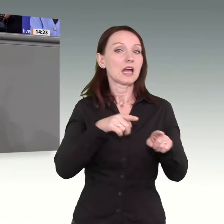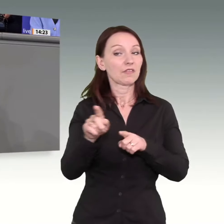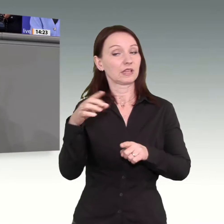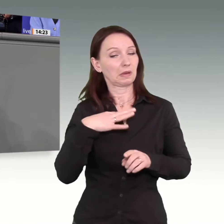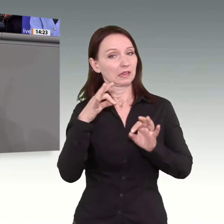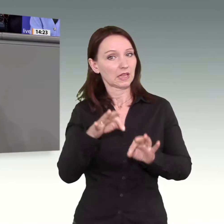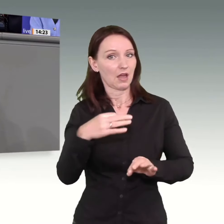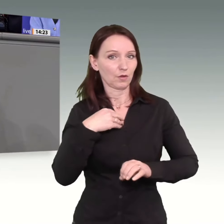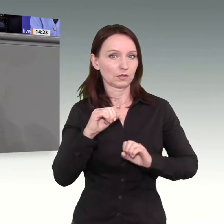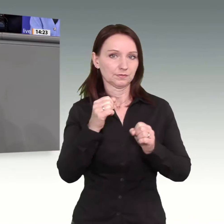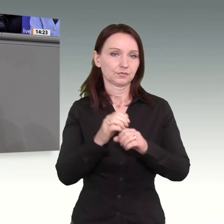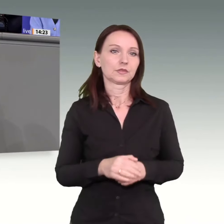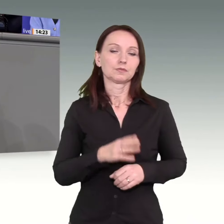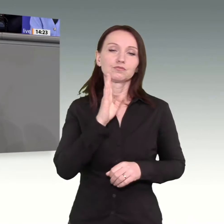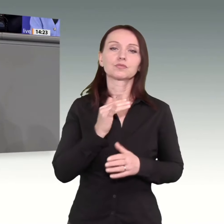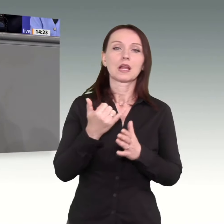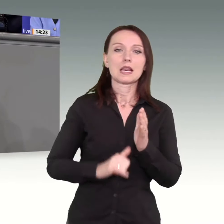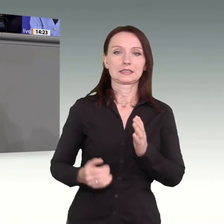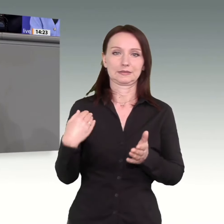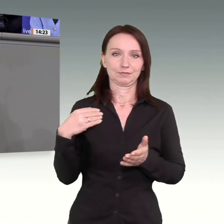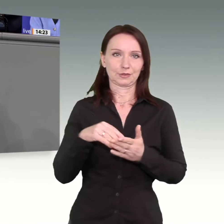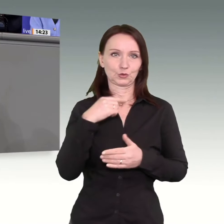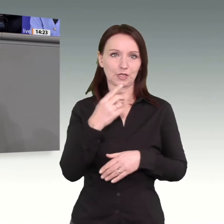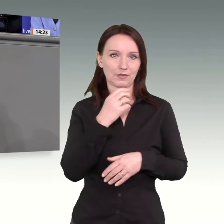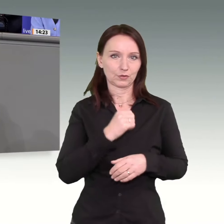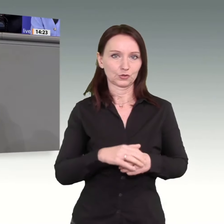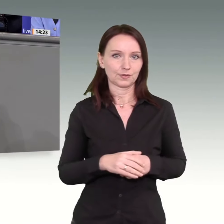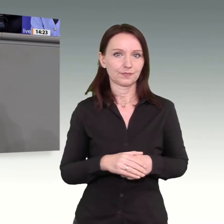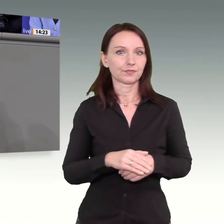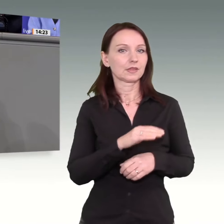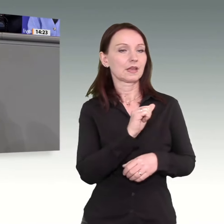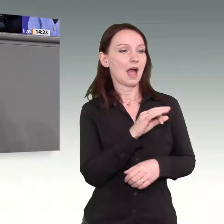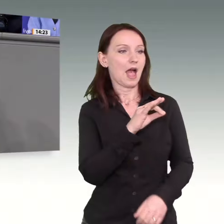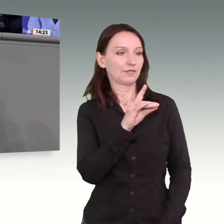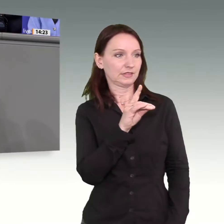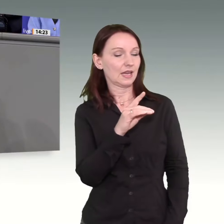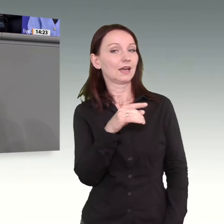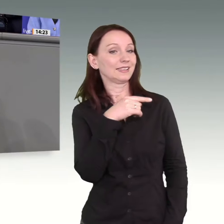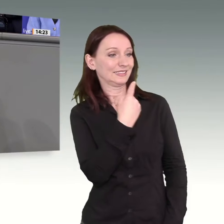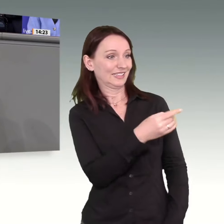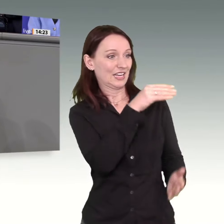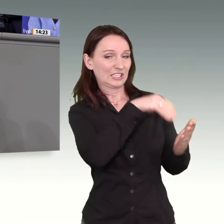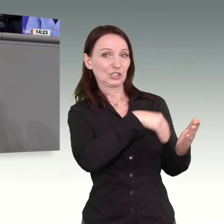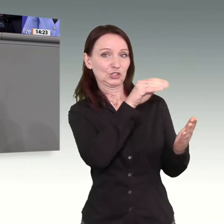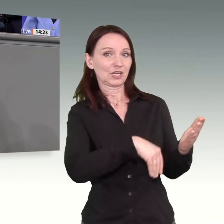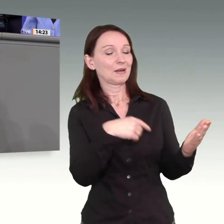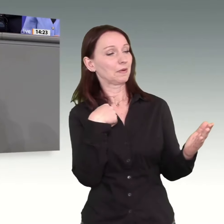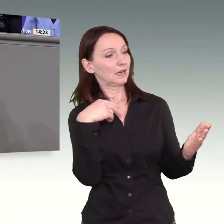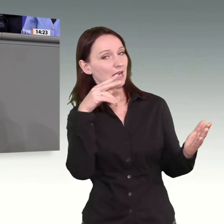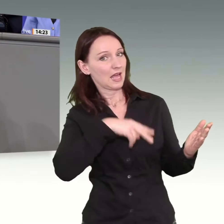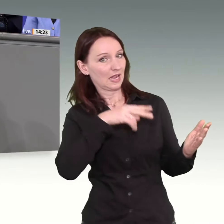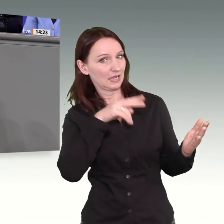arbeiten. Und erlauben Sie mir eine letzte Bemerkung. AfD, wenn ich das lese, was Sie geschrieben haben,